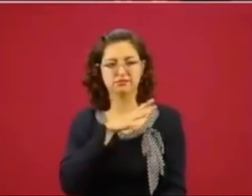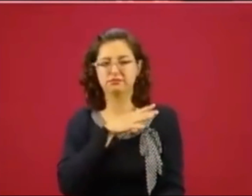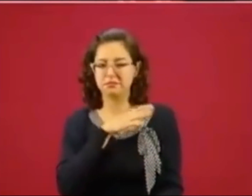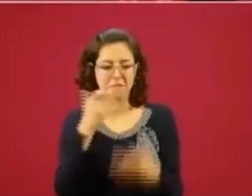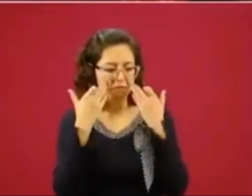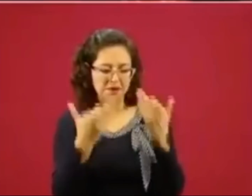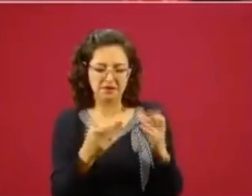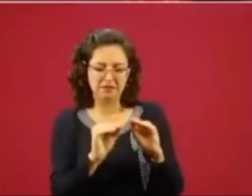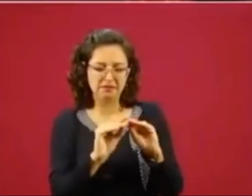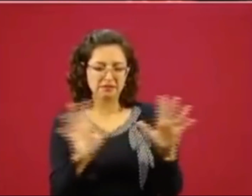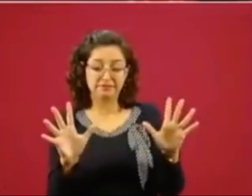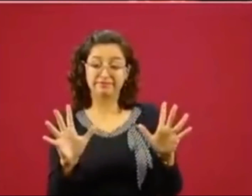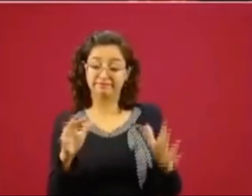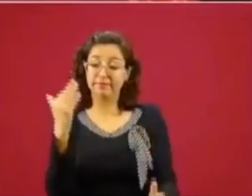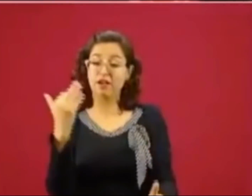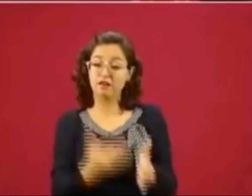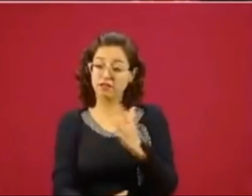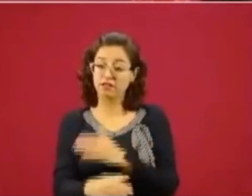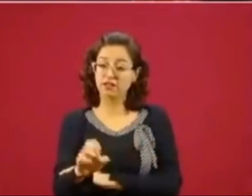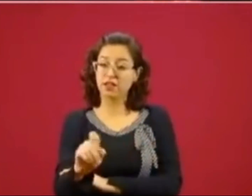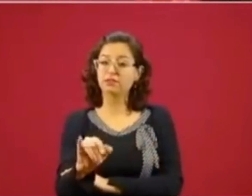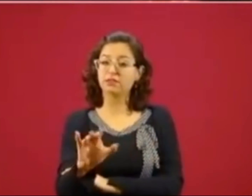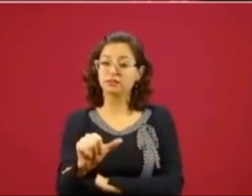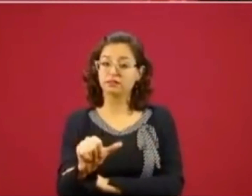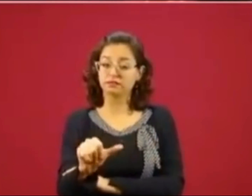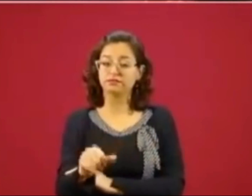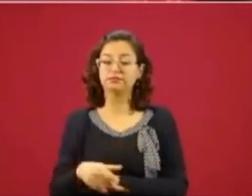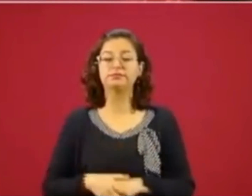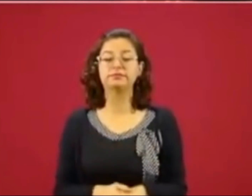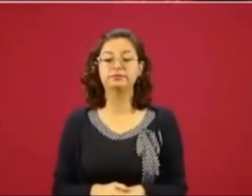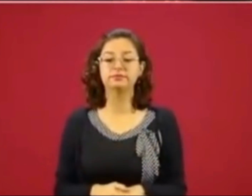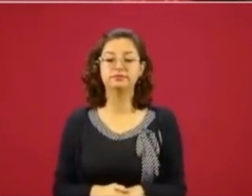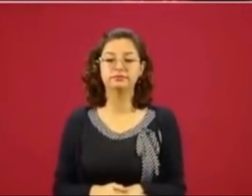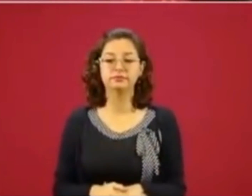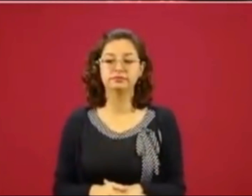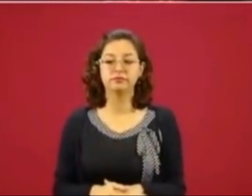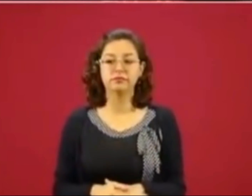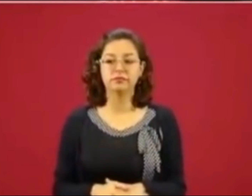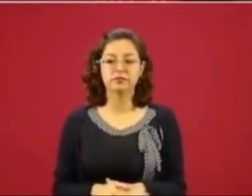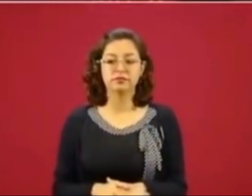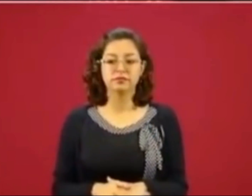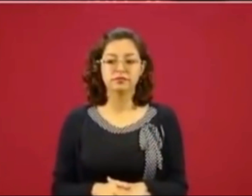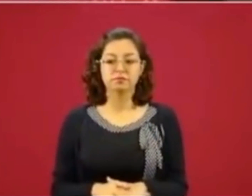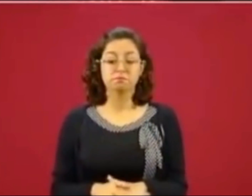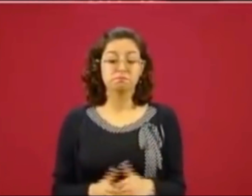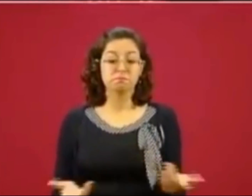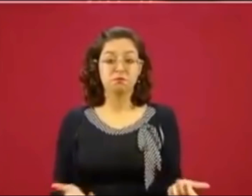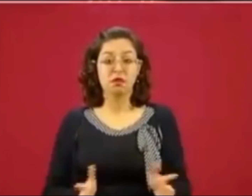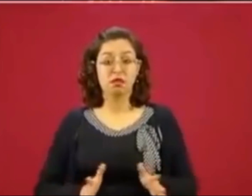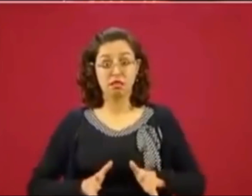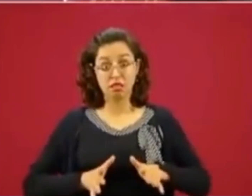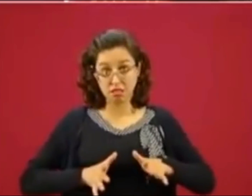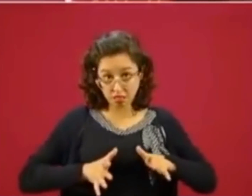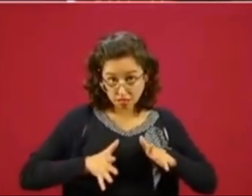faltó ética entonces no nos dejemos apantallar